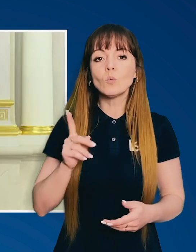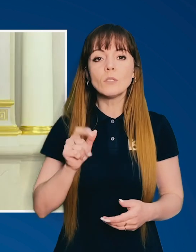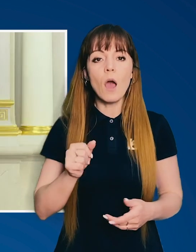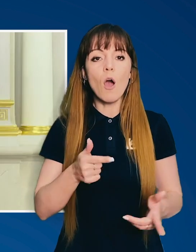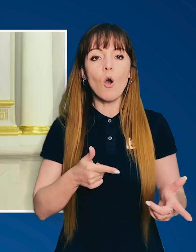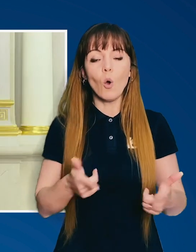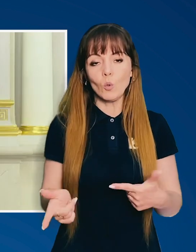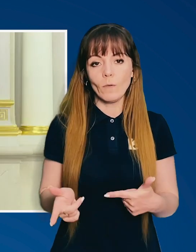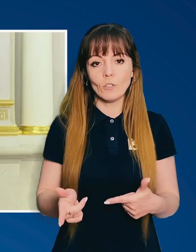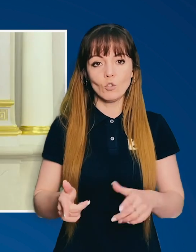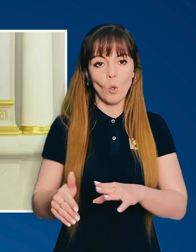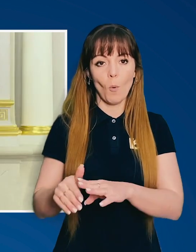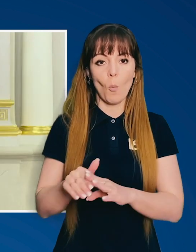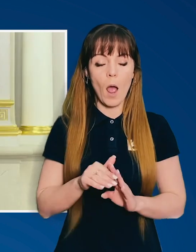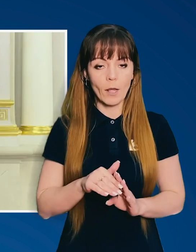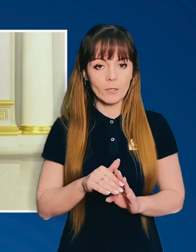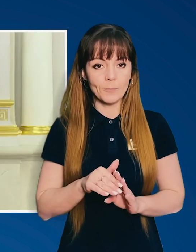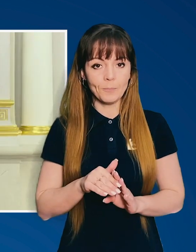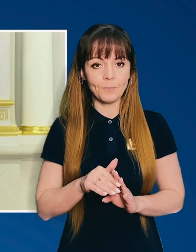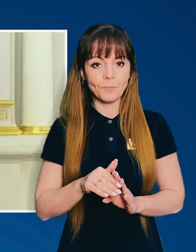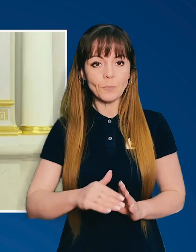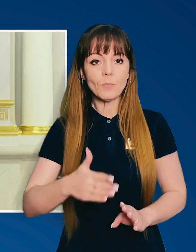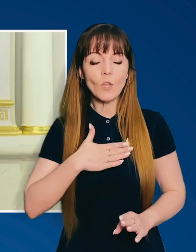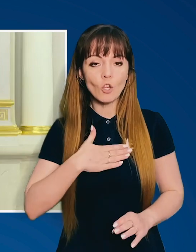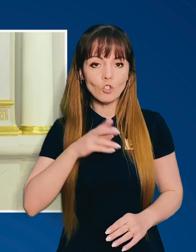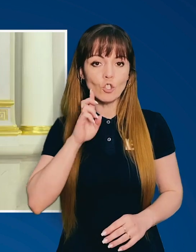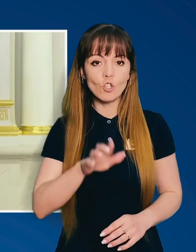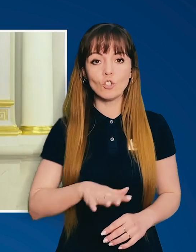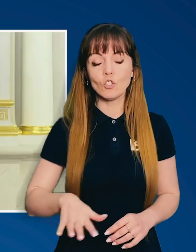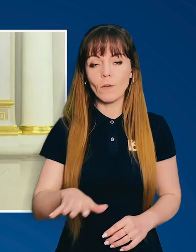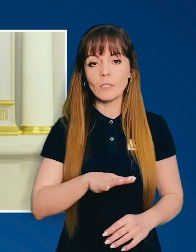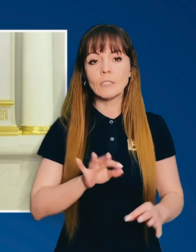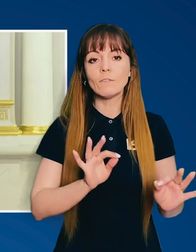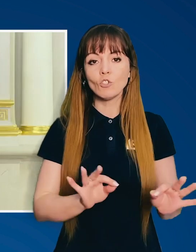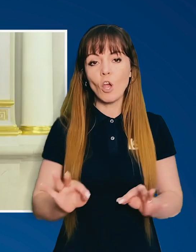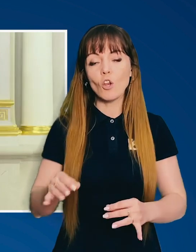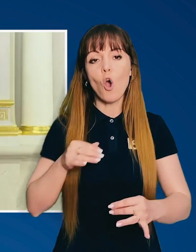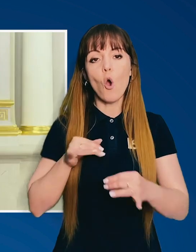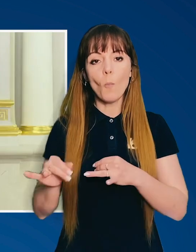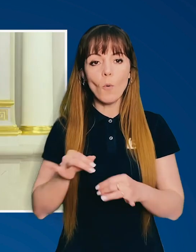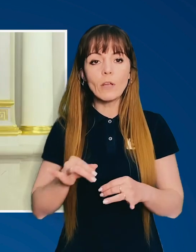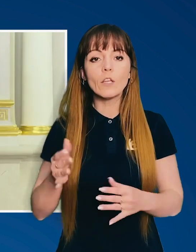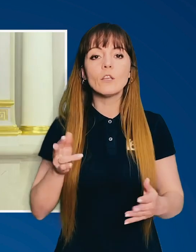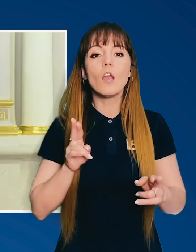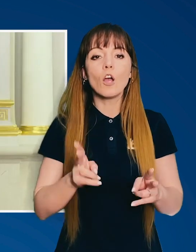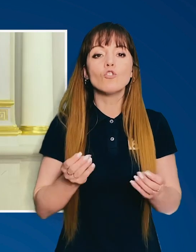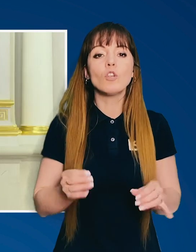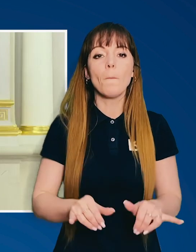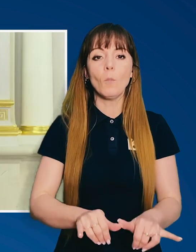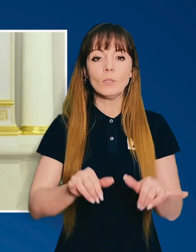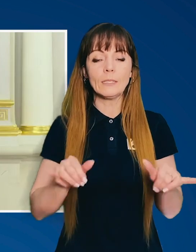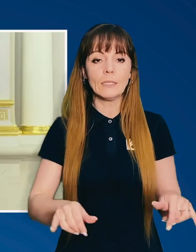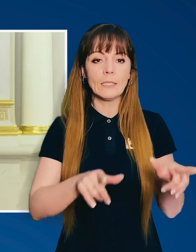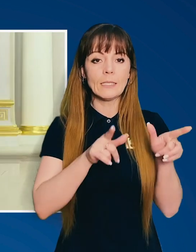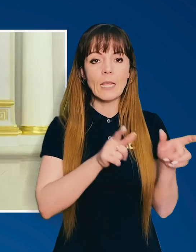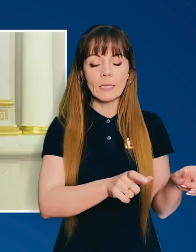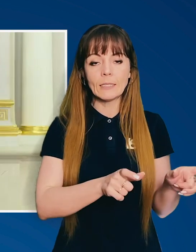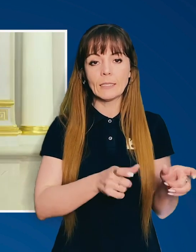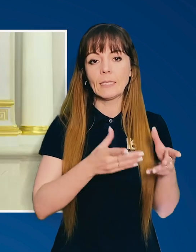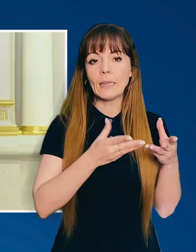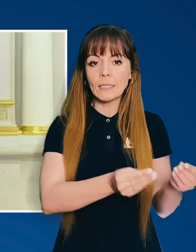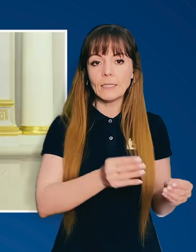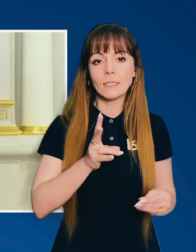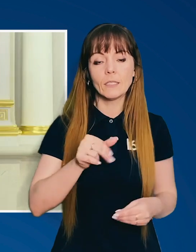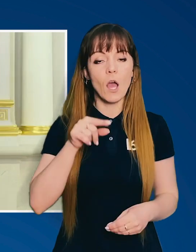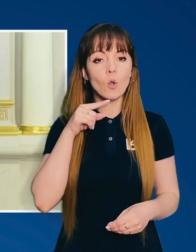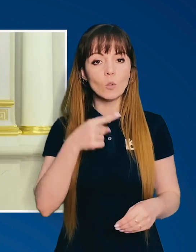Борису за готовність допомагати нашій державі. Звичайно, вговорили, як ще посилити